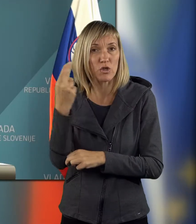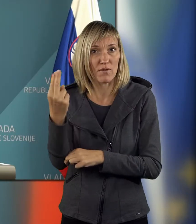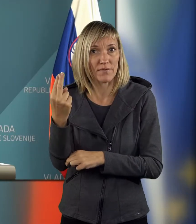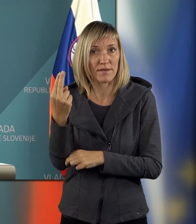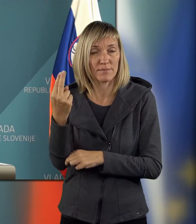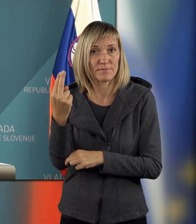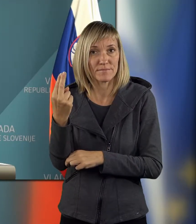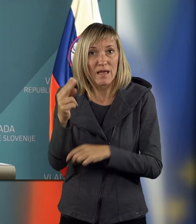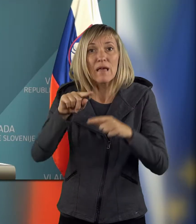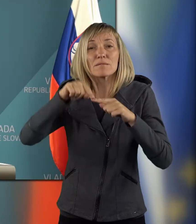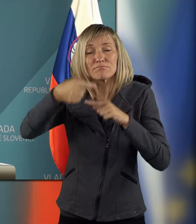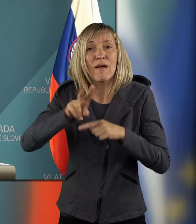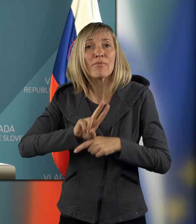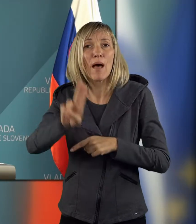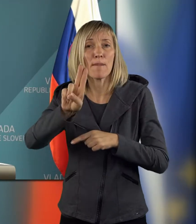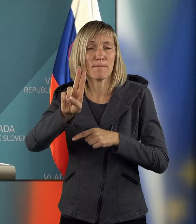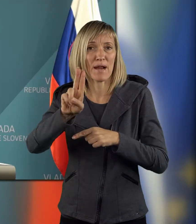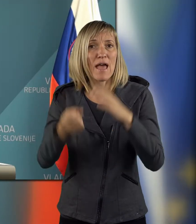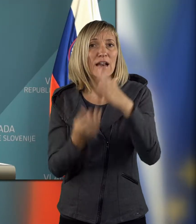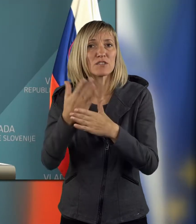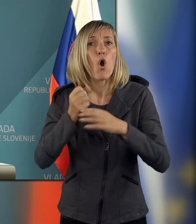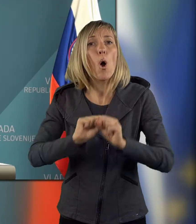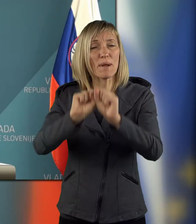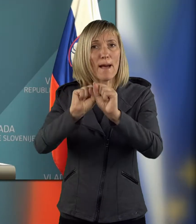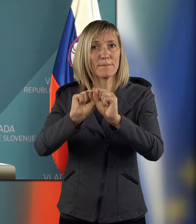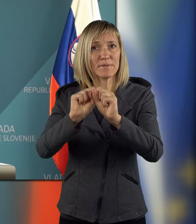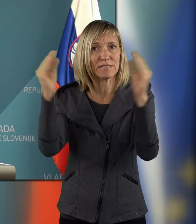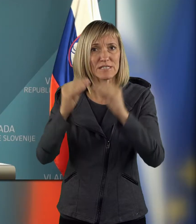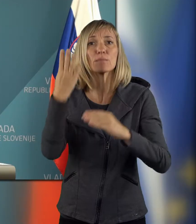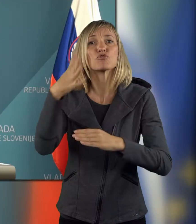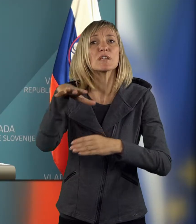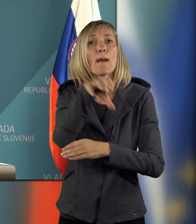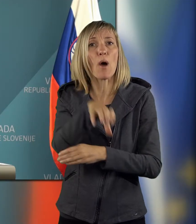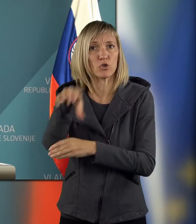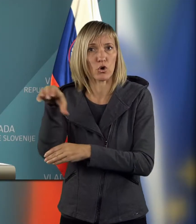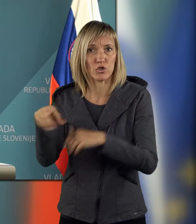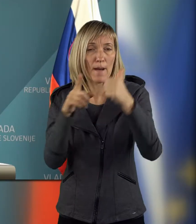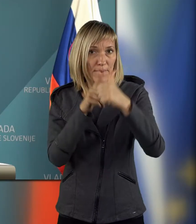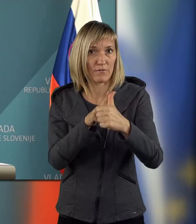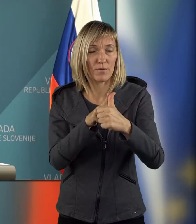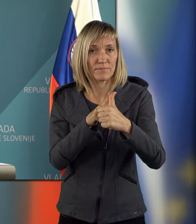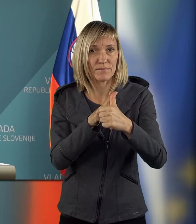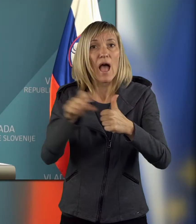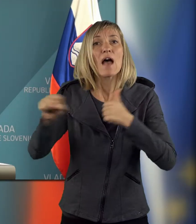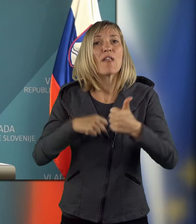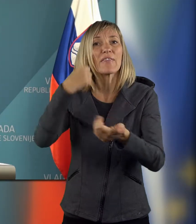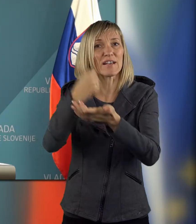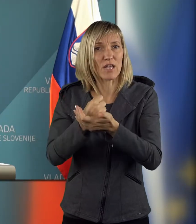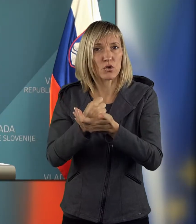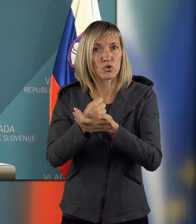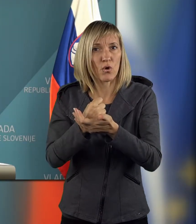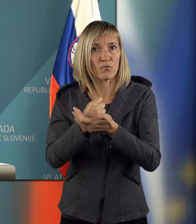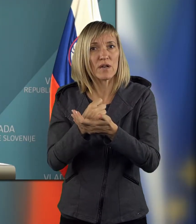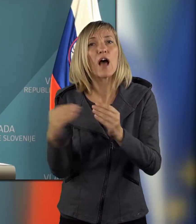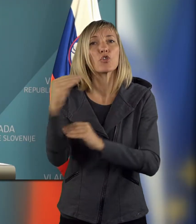In nadaljni razvoj obramnega sistema se nanaša zlasti na štiri področja. Eno je, da smo kot vlada zagotovili